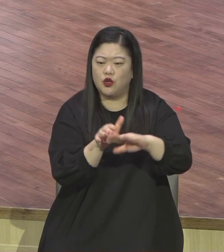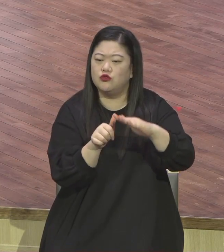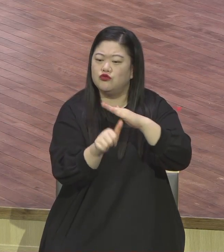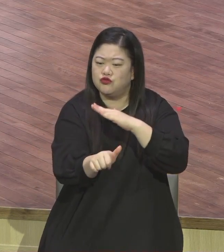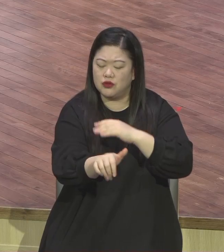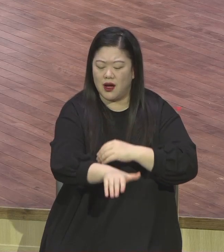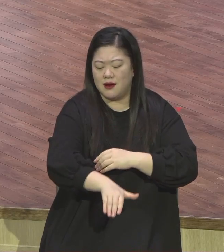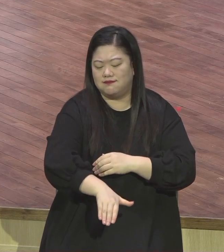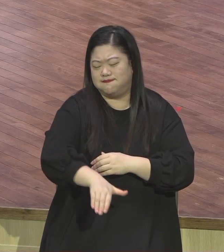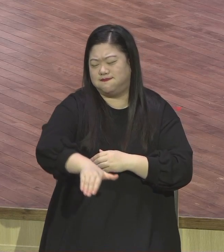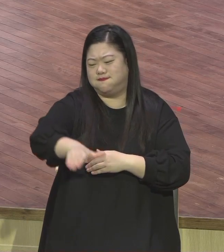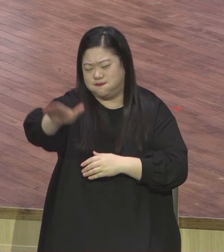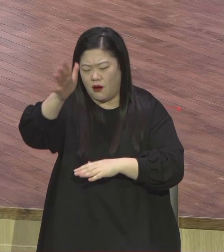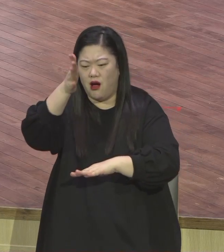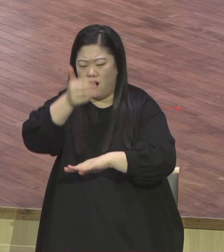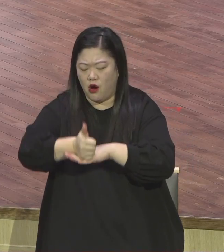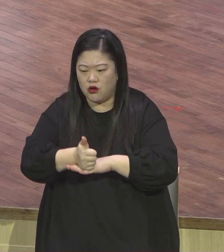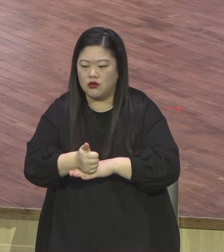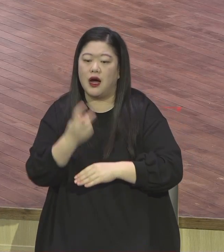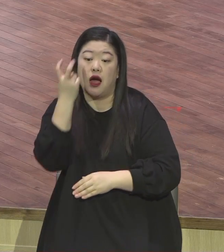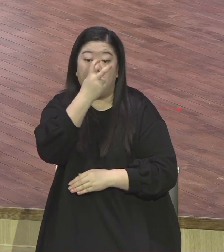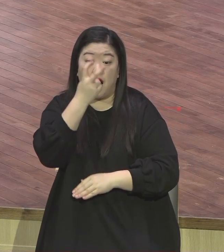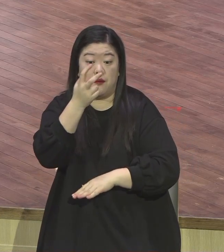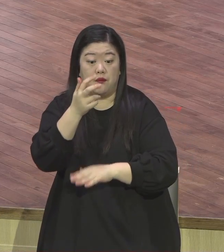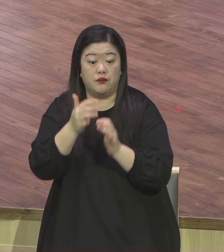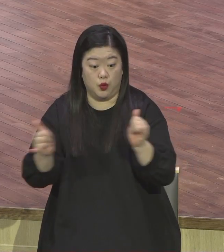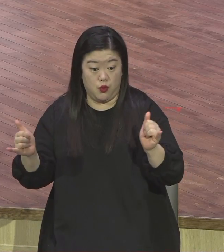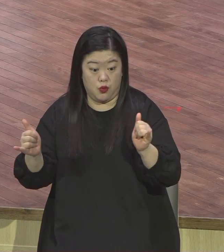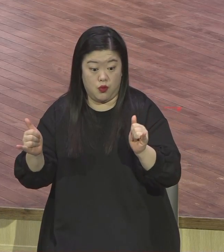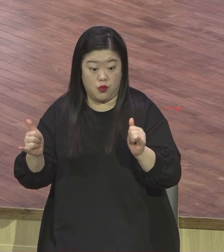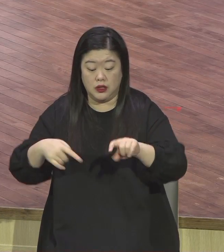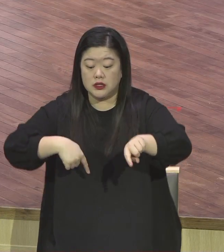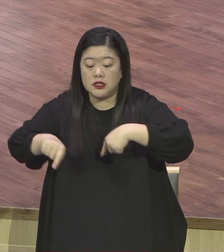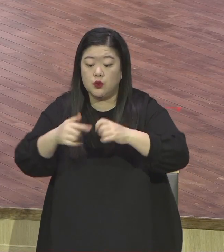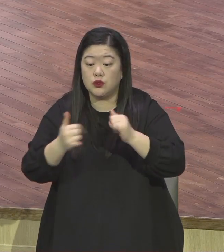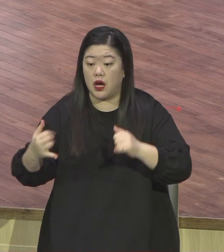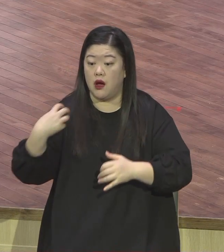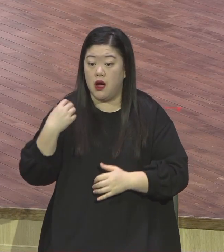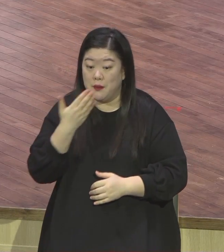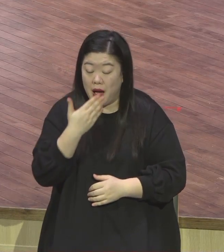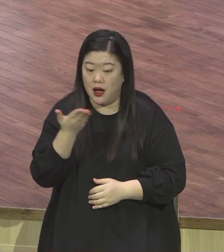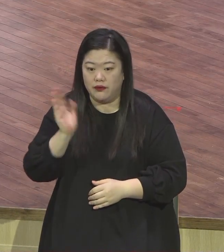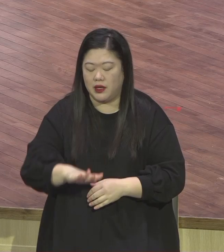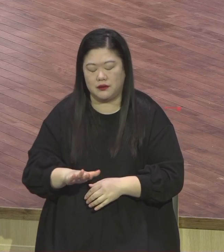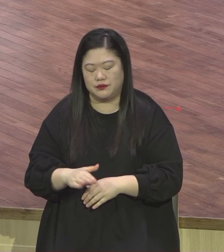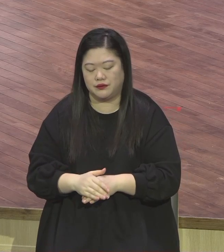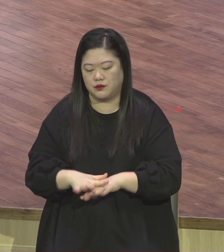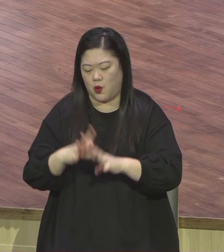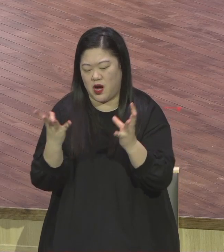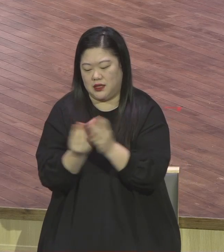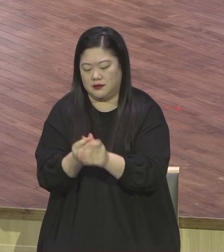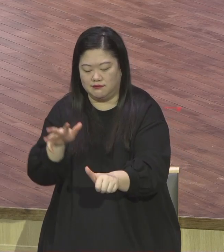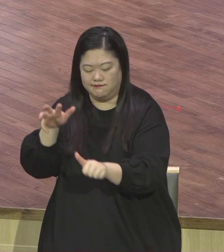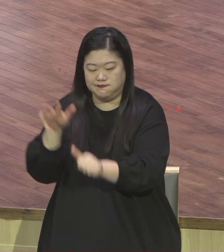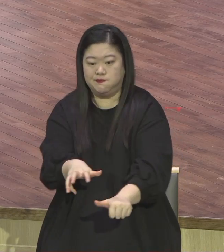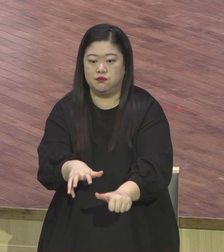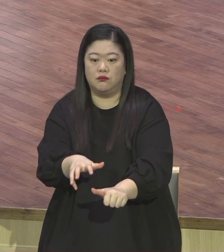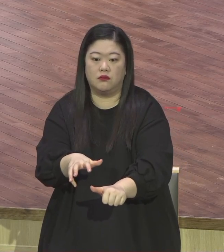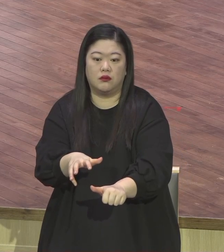지도자 생활을 할 수 없는 이런 완전히 망가지는 이런 모습을 볼 수 있습니다.